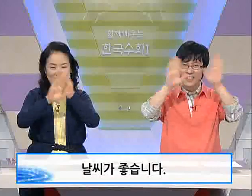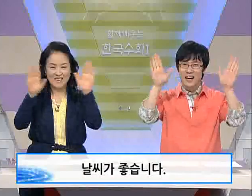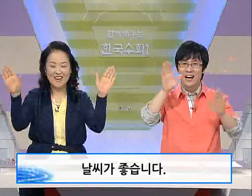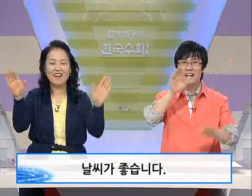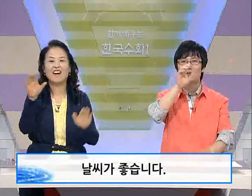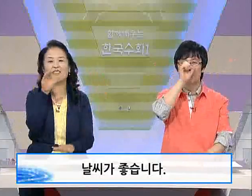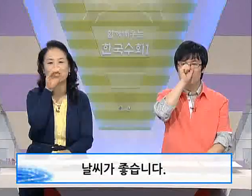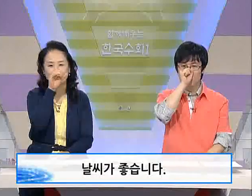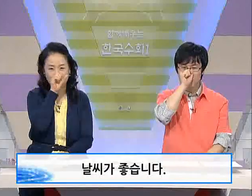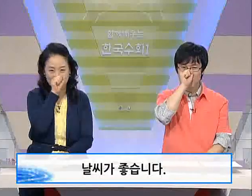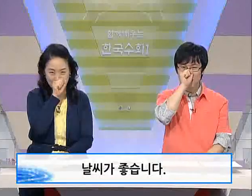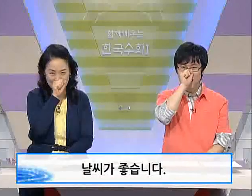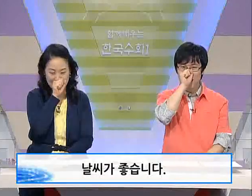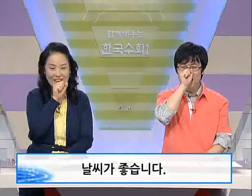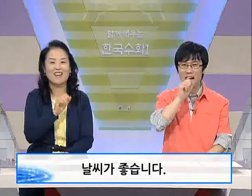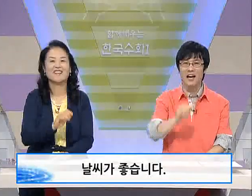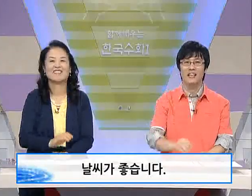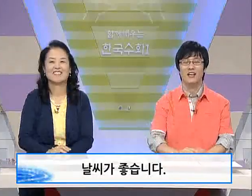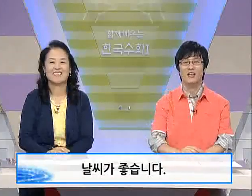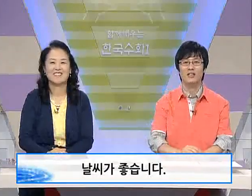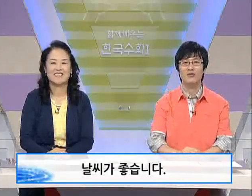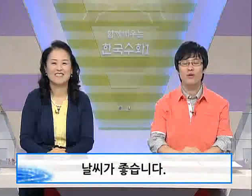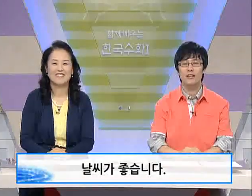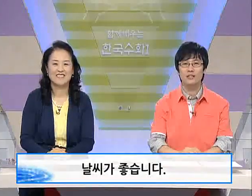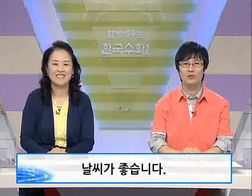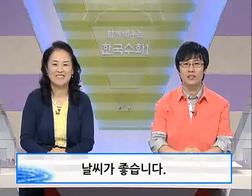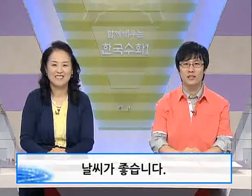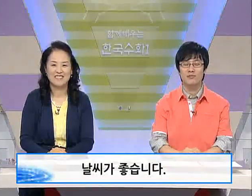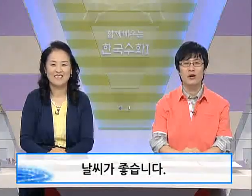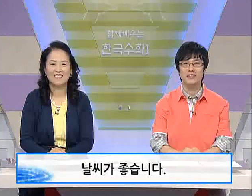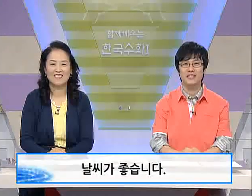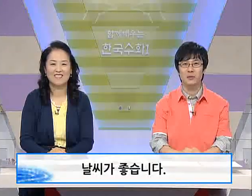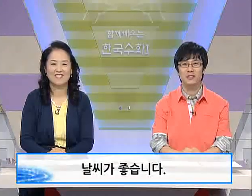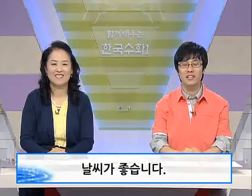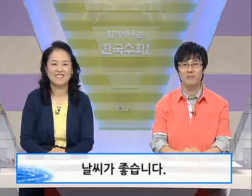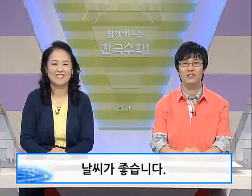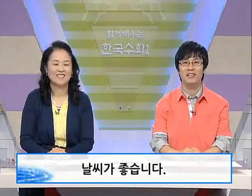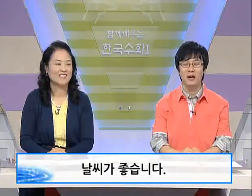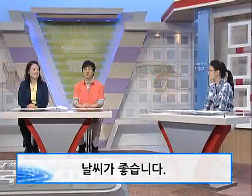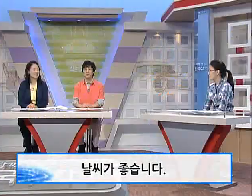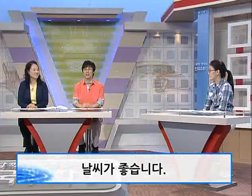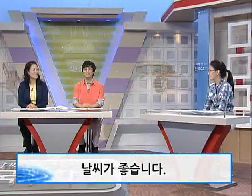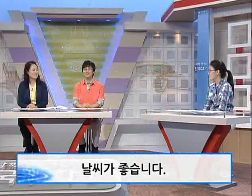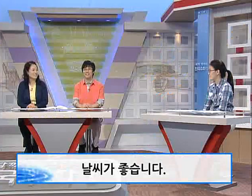날씨가 좋습니다. 자, 이 수화를 우리 김다윤 학생이 혼자서 한번 해보도록 하겠습니다.